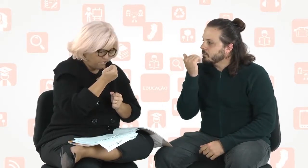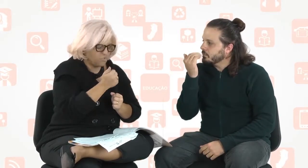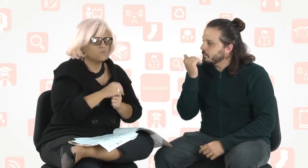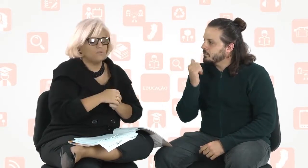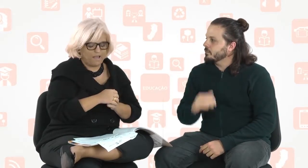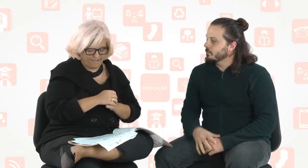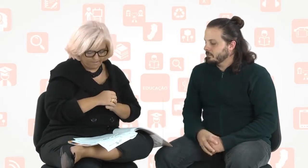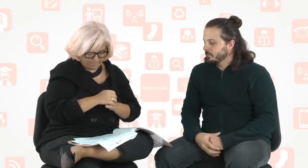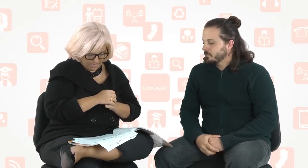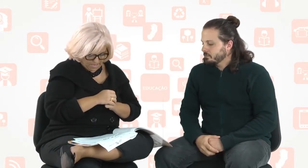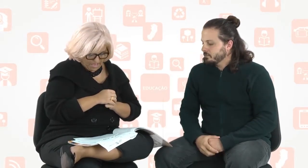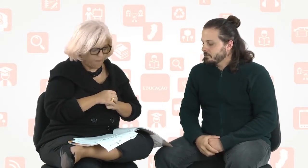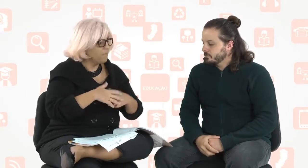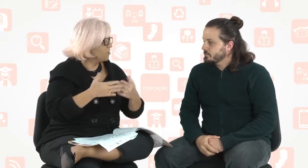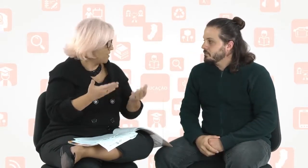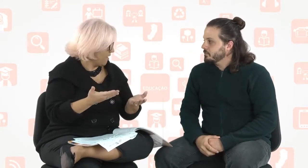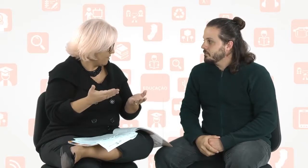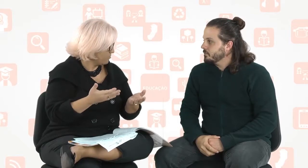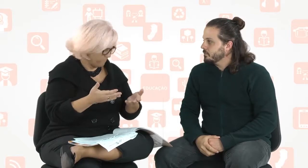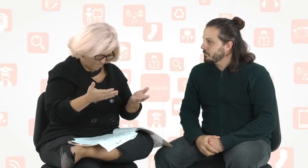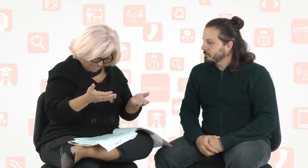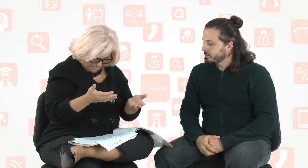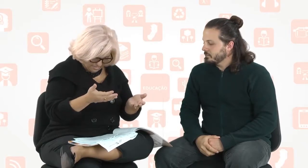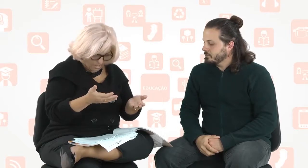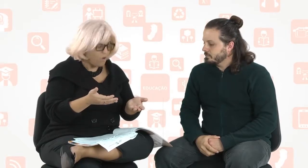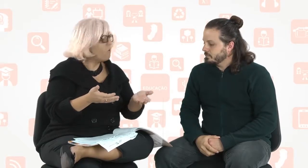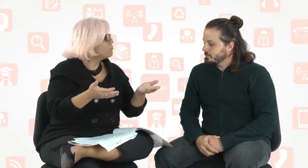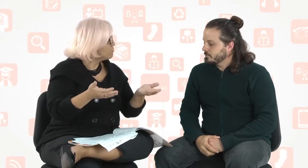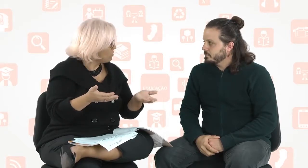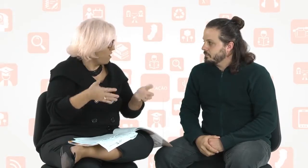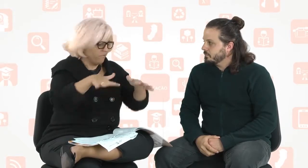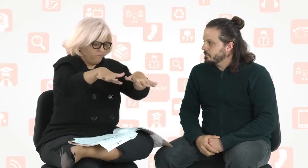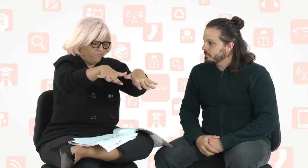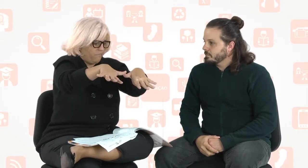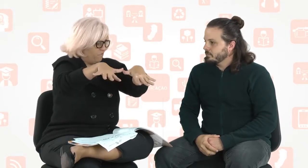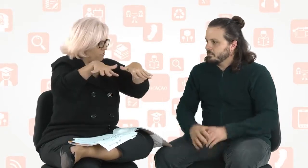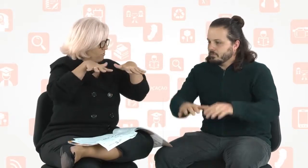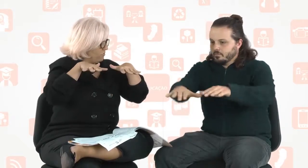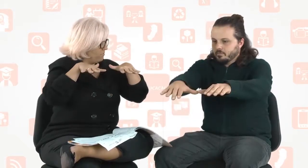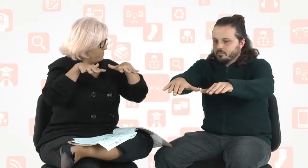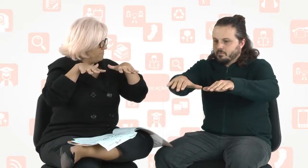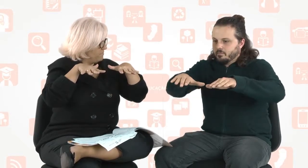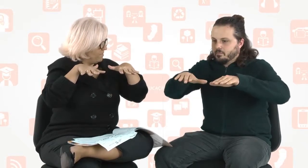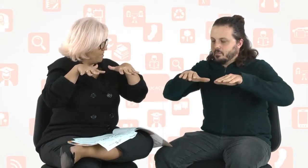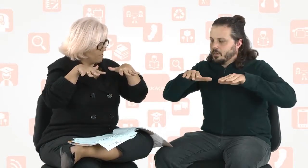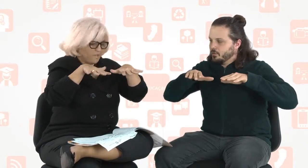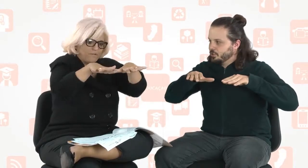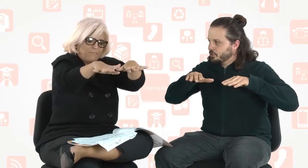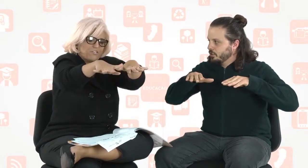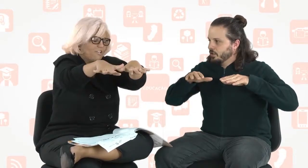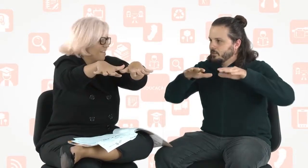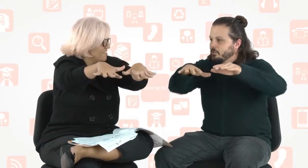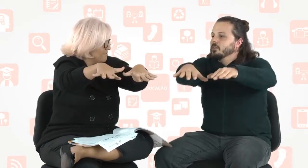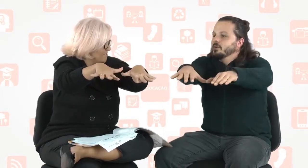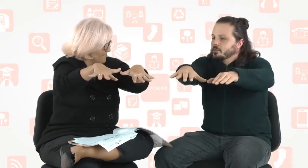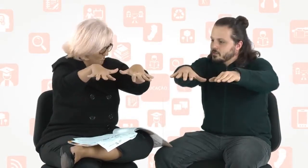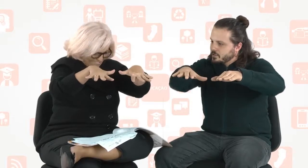Isso. Lá. A biblioteca, já falei. O auditório. Auditório. Isso. Imagina aquelas pessoas todas